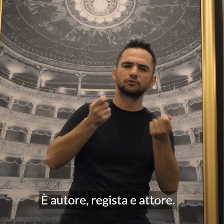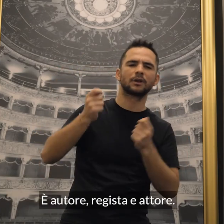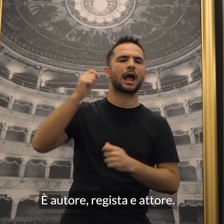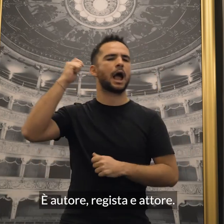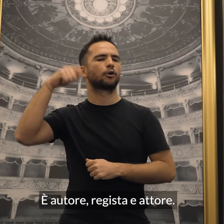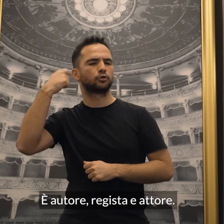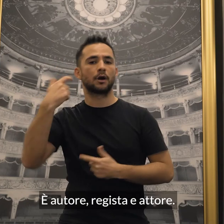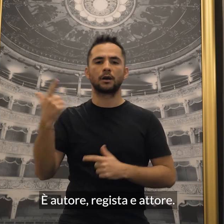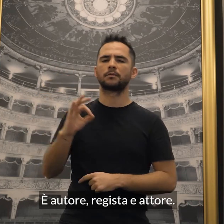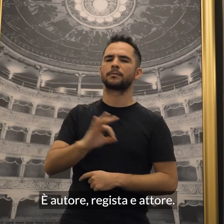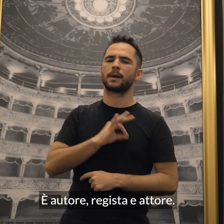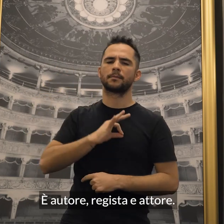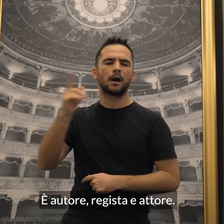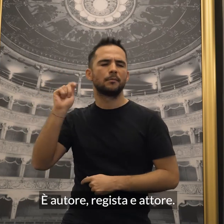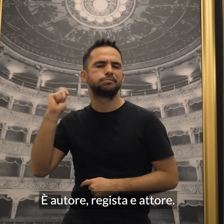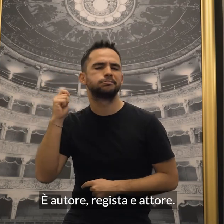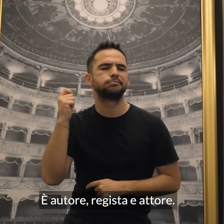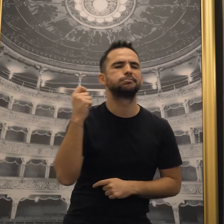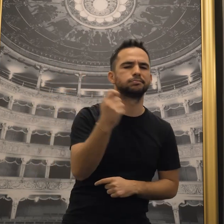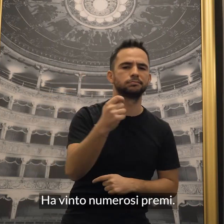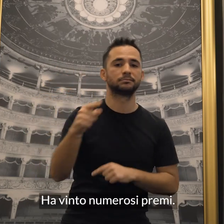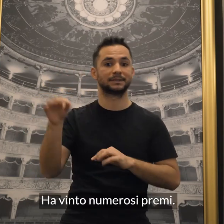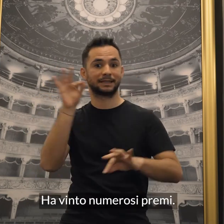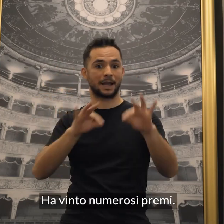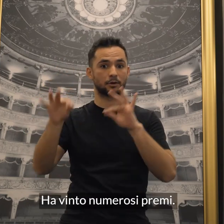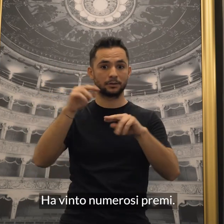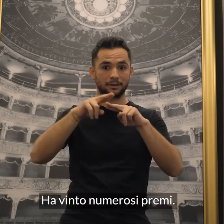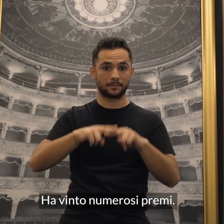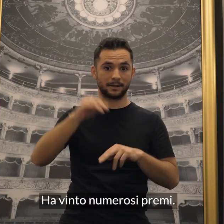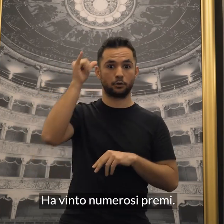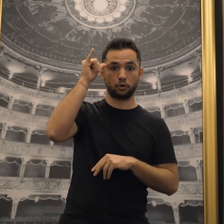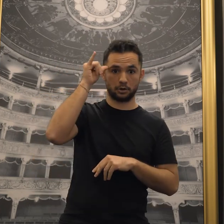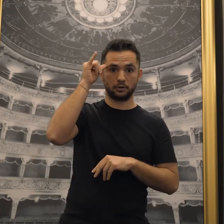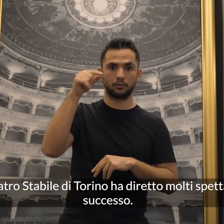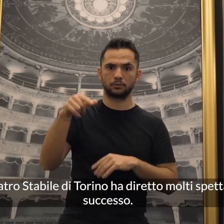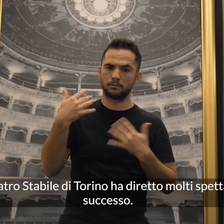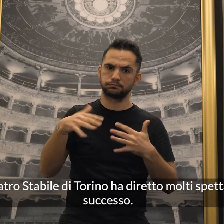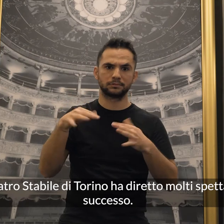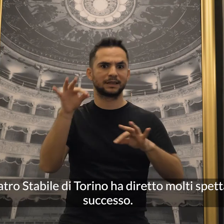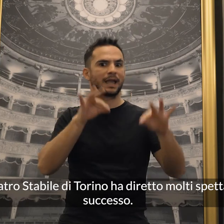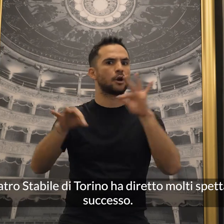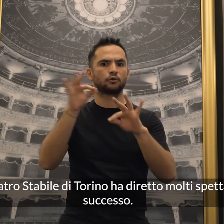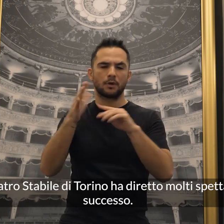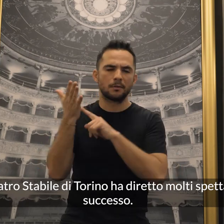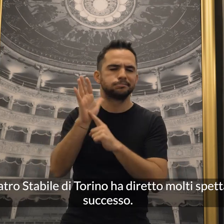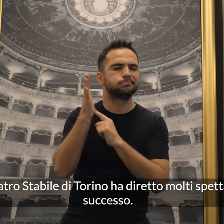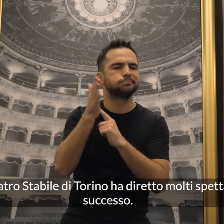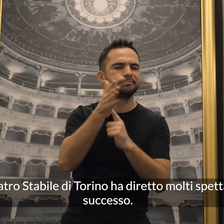autore, regista e attore. Ha vinto numerosi premi. Per il Teatro Stabile di Torino ha diretto